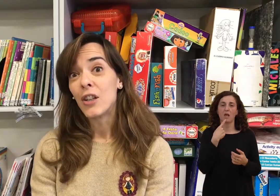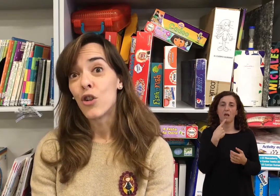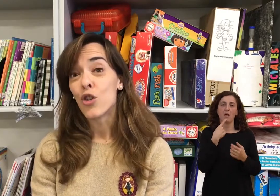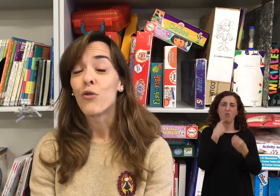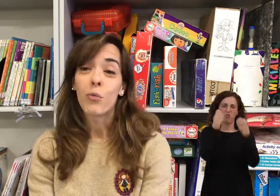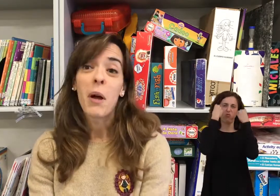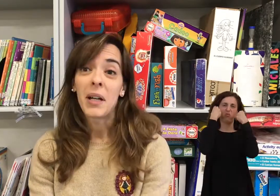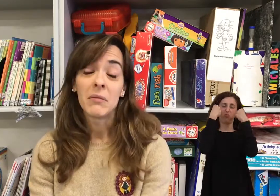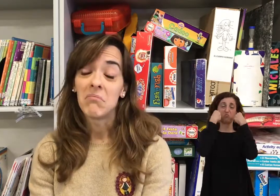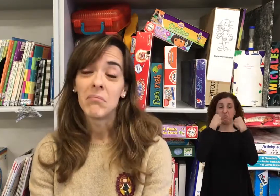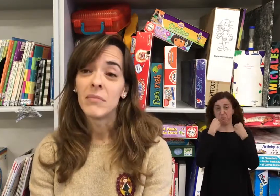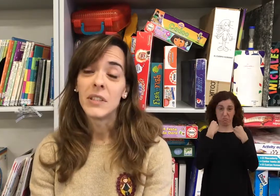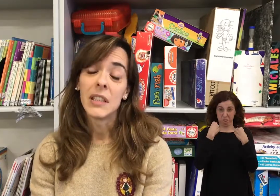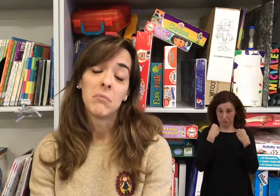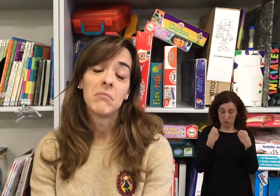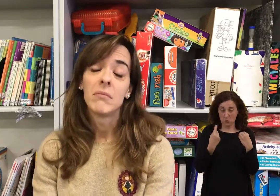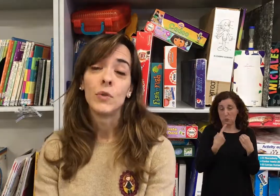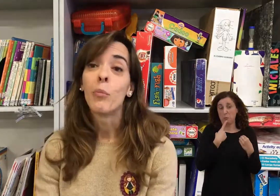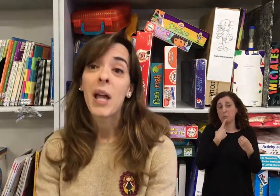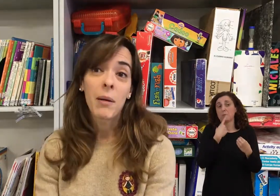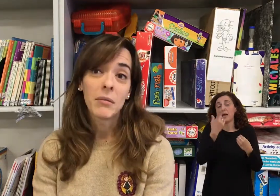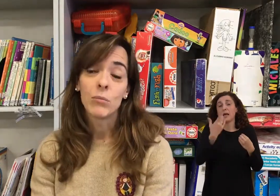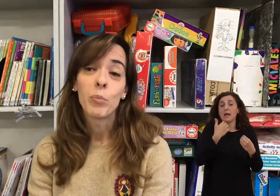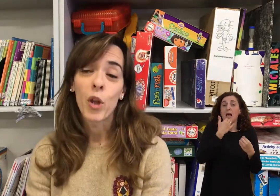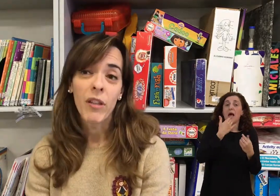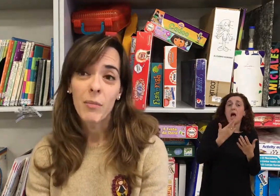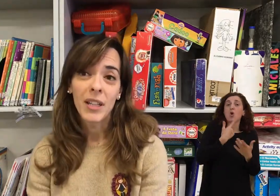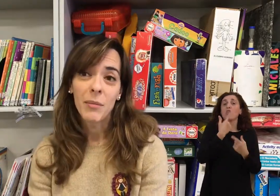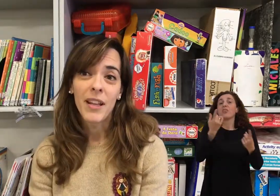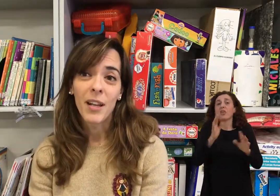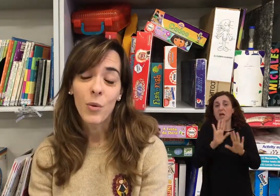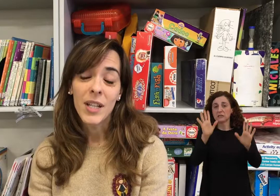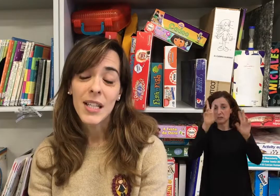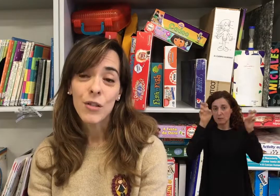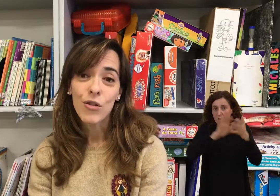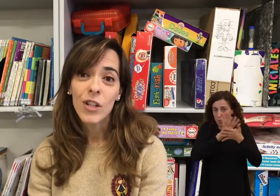no nos nombraban muy por encima el tema de la lengua de signos.